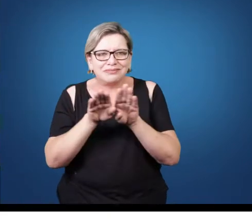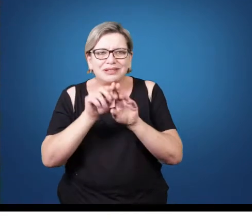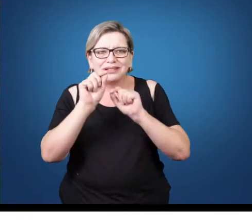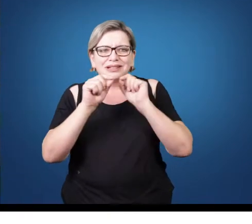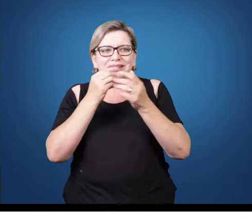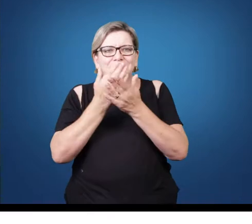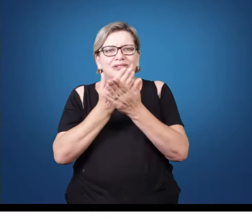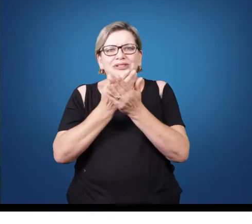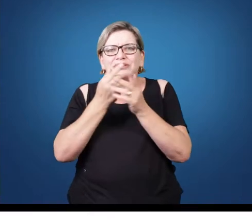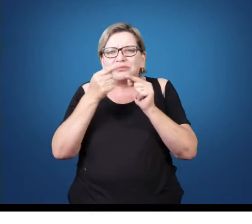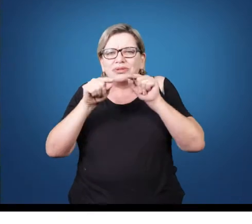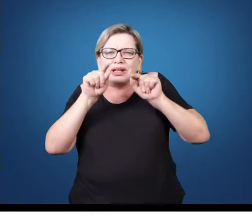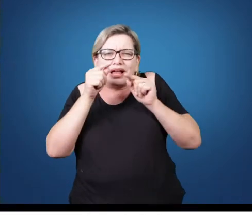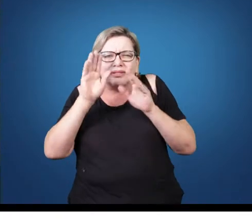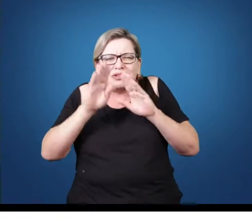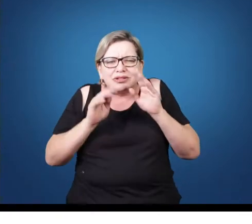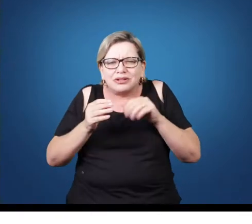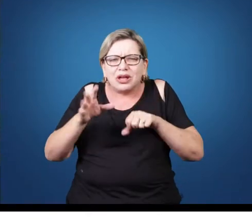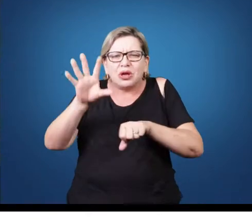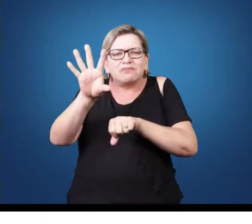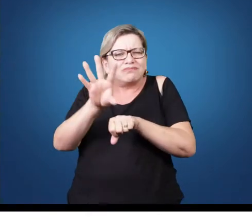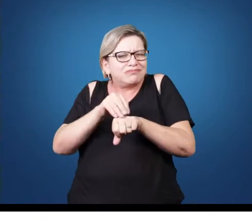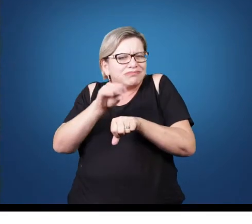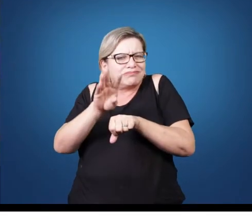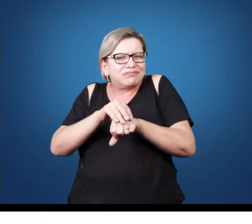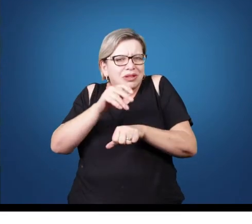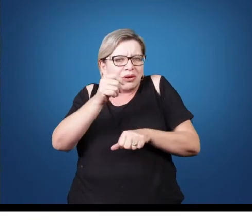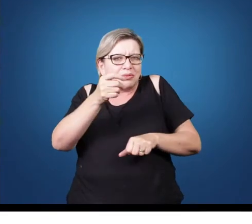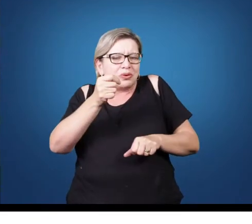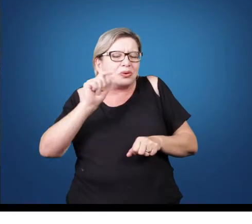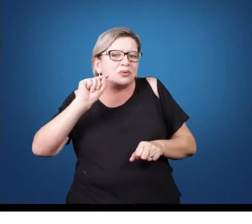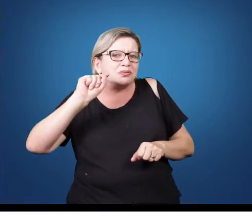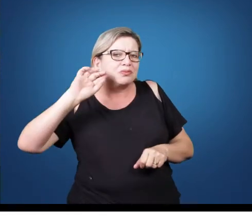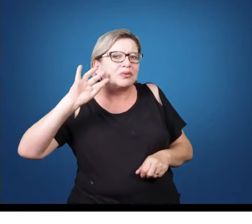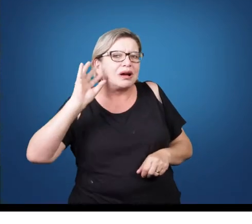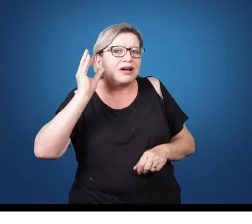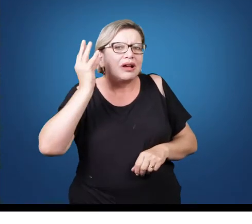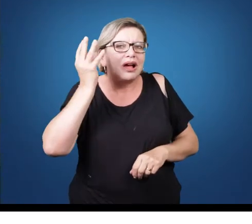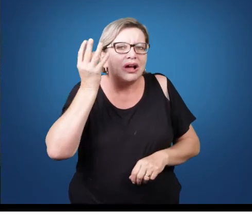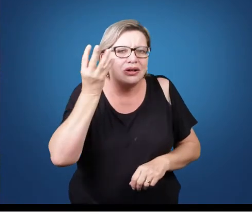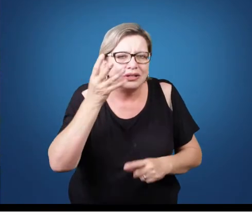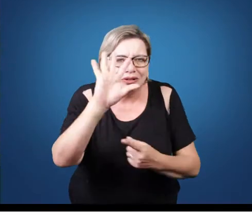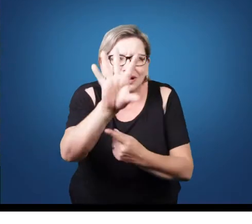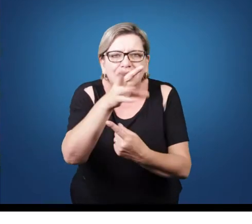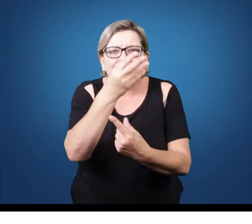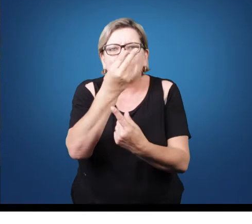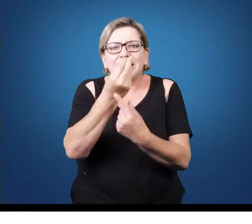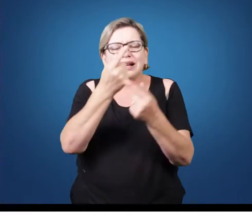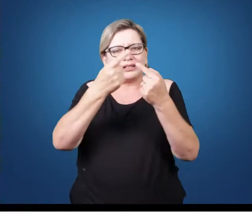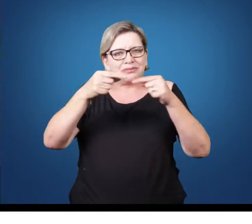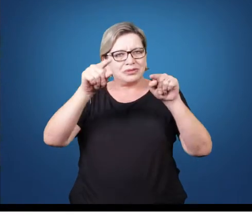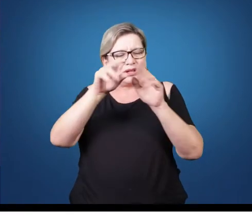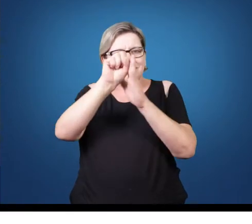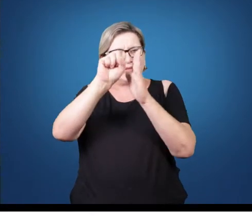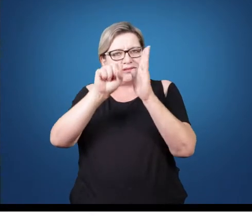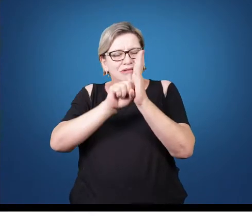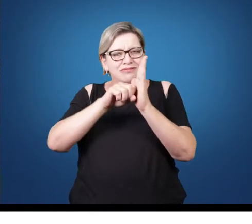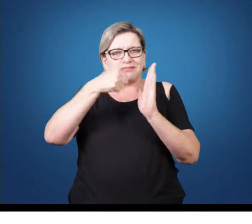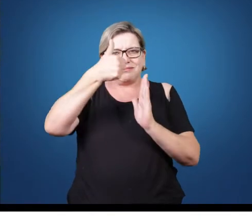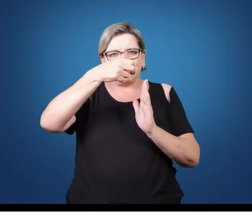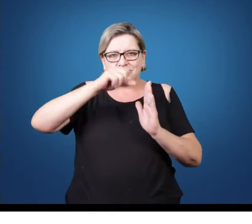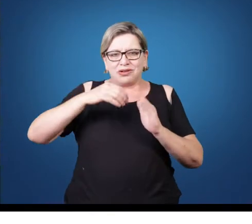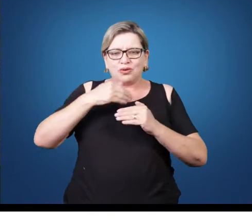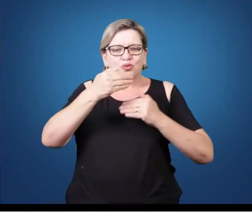provavelmente têm pequeno conhecimento do que aconteceu em termos da arte musical do final do século XIX e em diante.